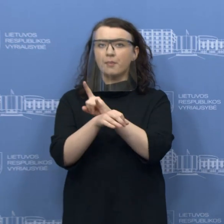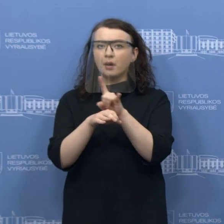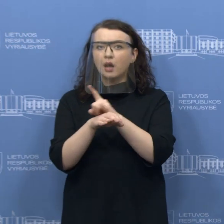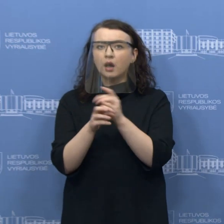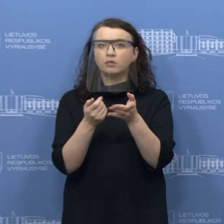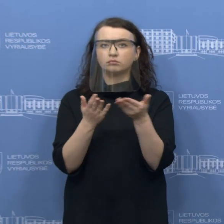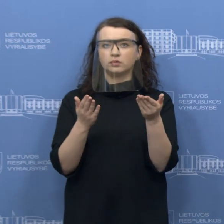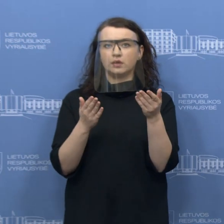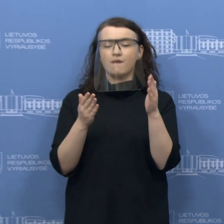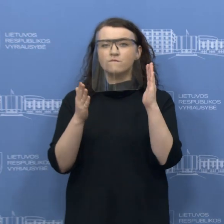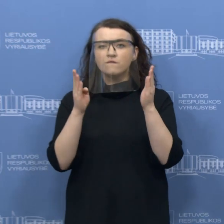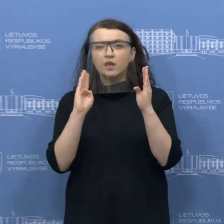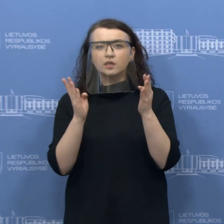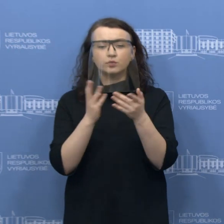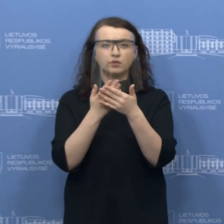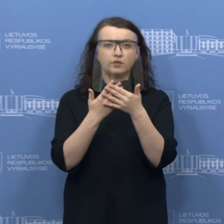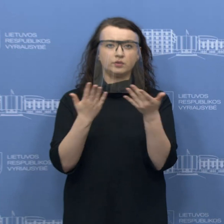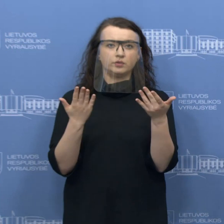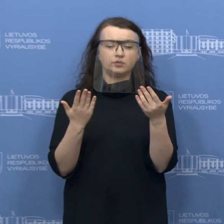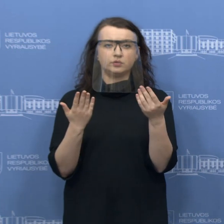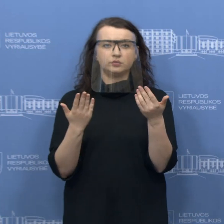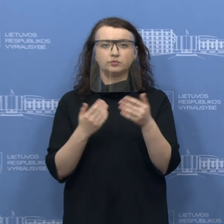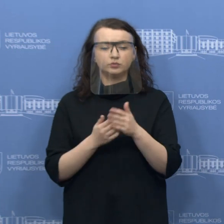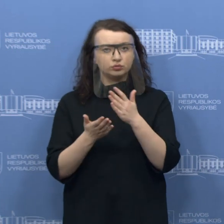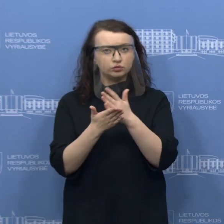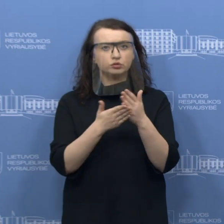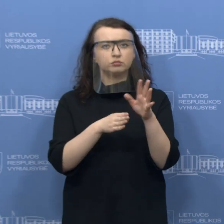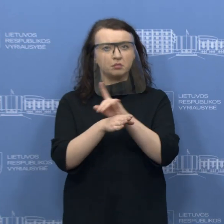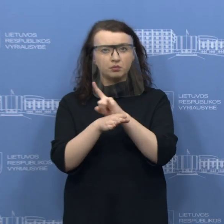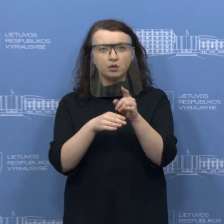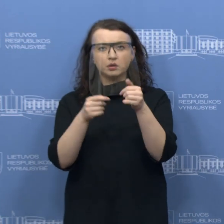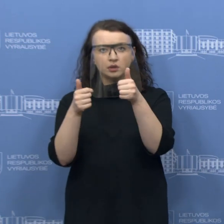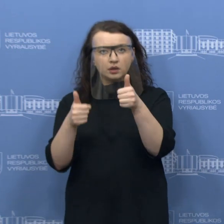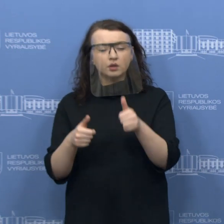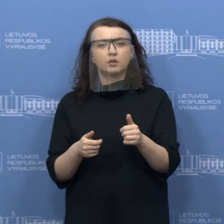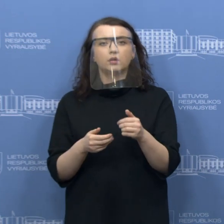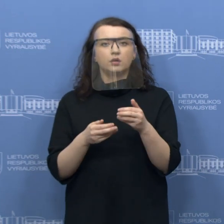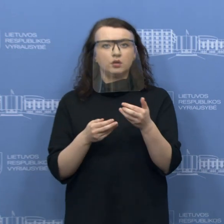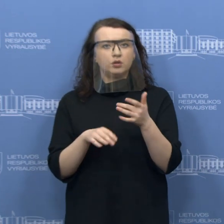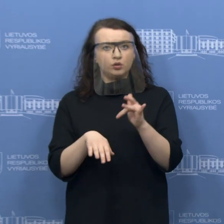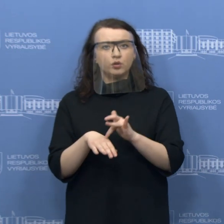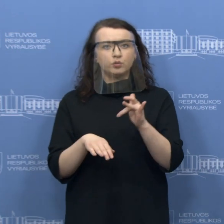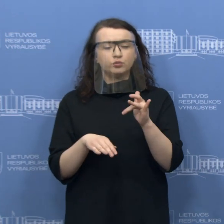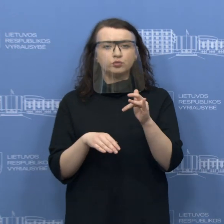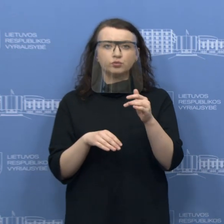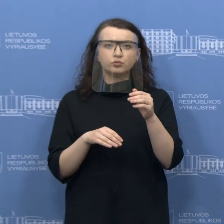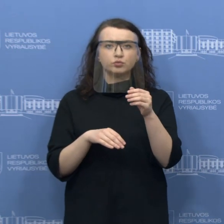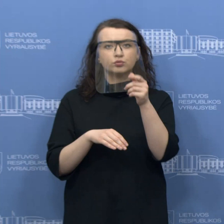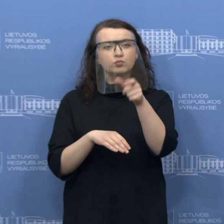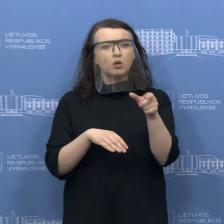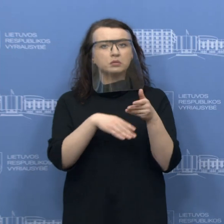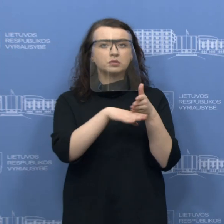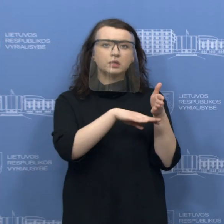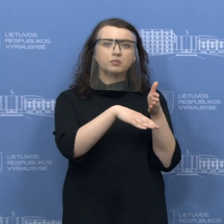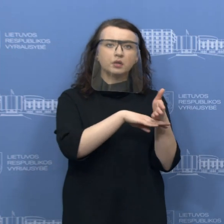socialiniuose tinkluose, tokiuose kaip feisbuke ir iš tikrųjų jau plūsta vartotojų prašymai ir paklausimai dėl to,